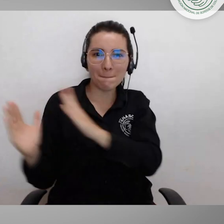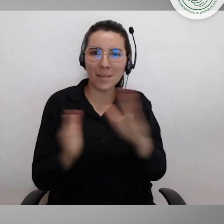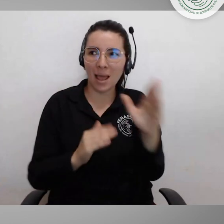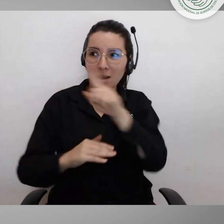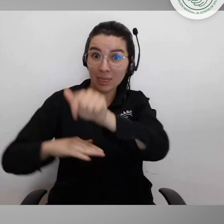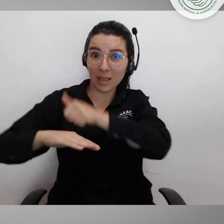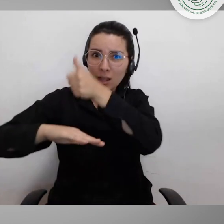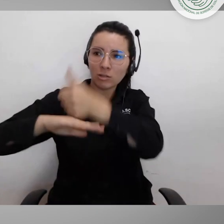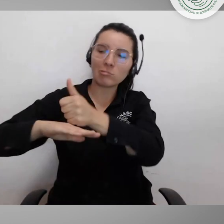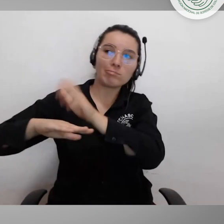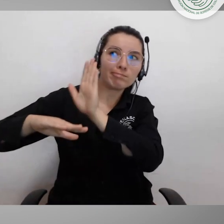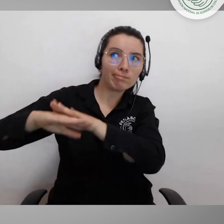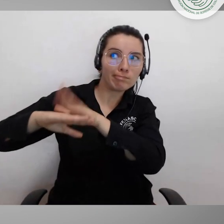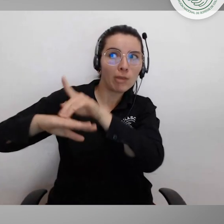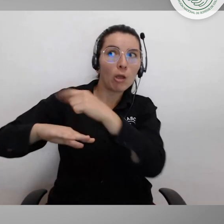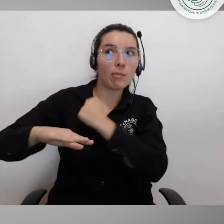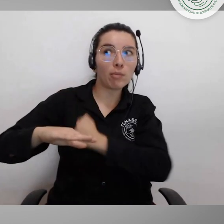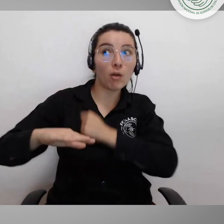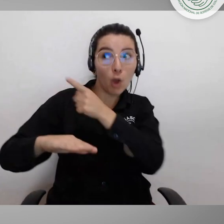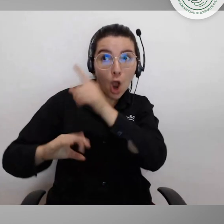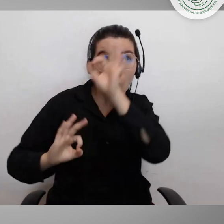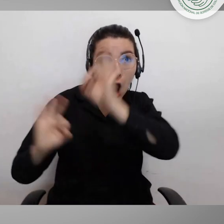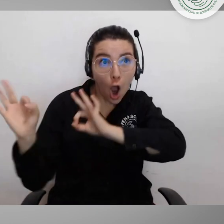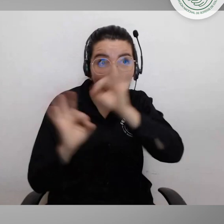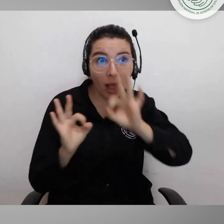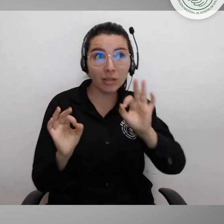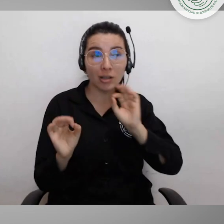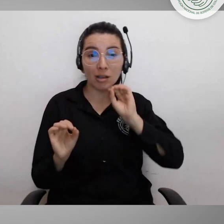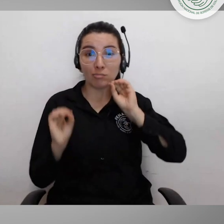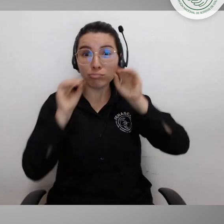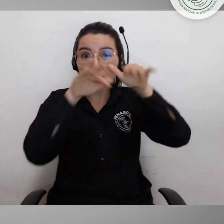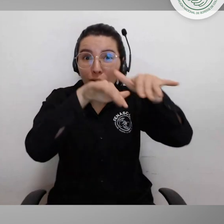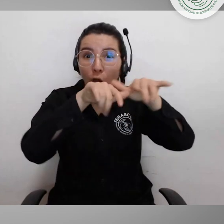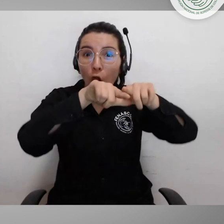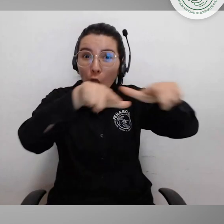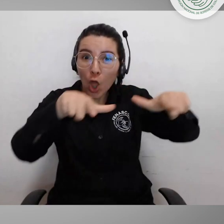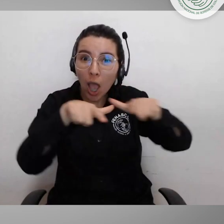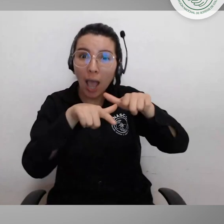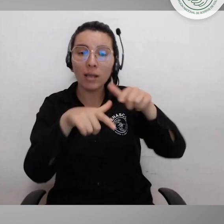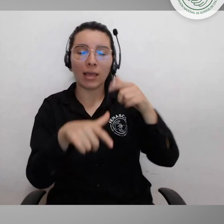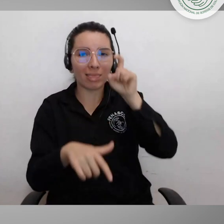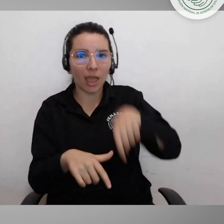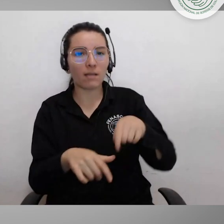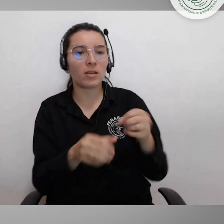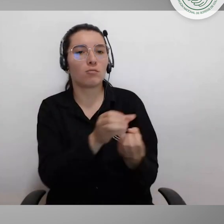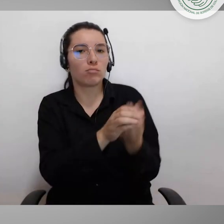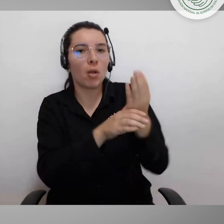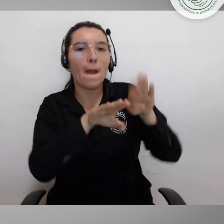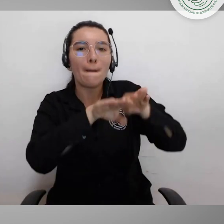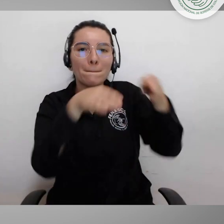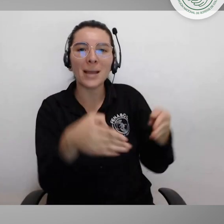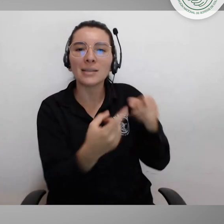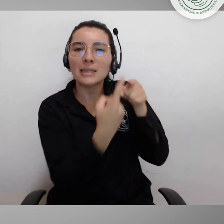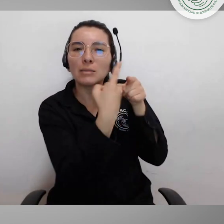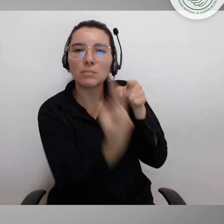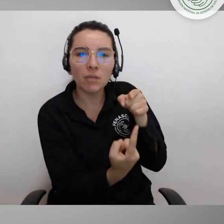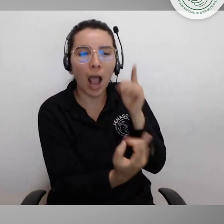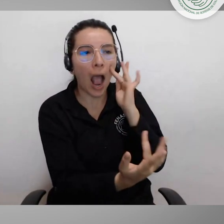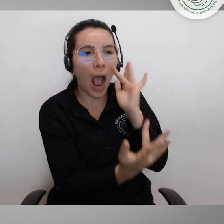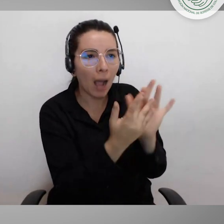Planeación que tenía que crear dentro de los diálogos vinculantes mesas específicas para las